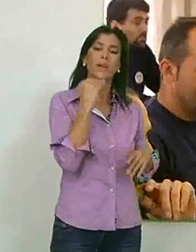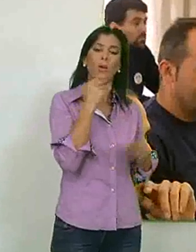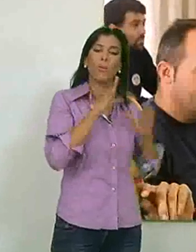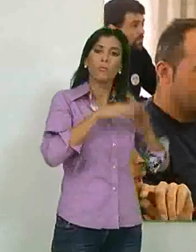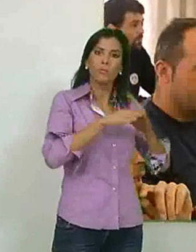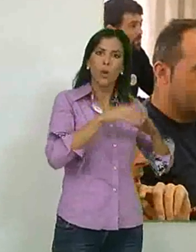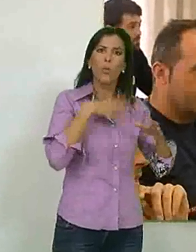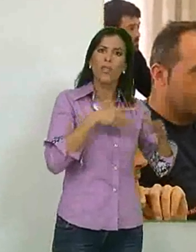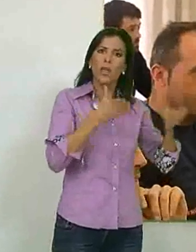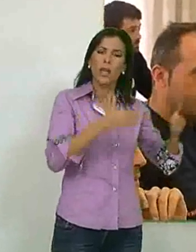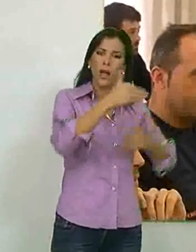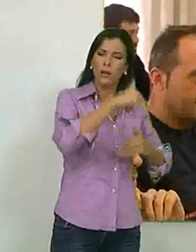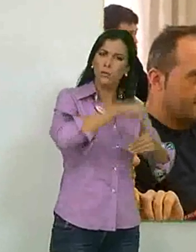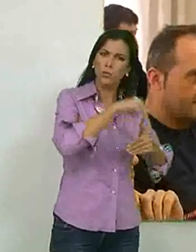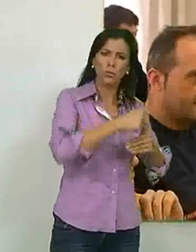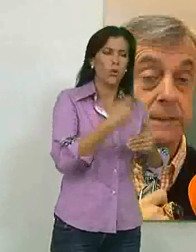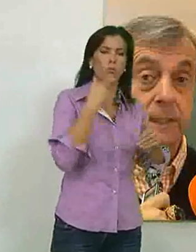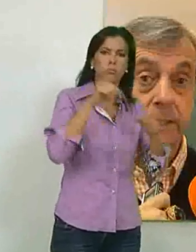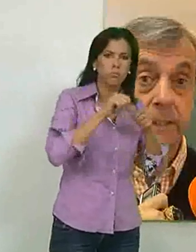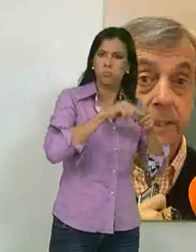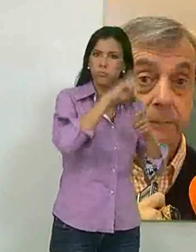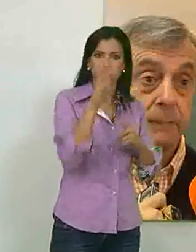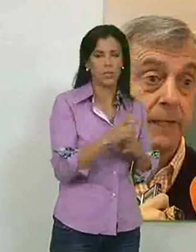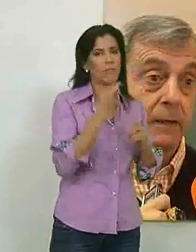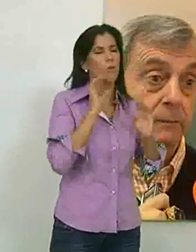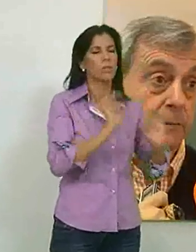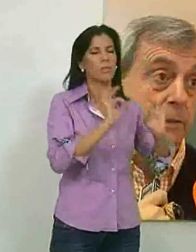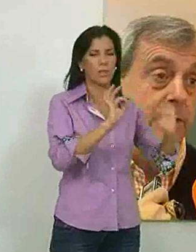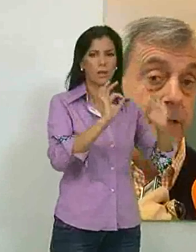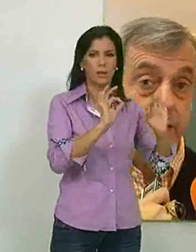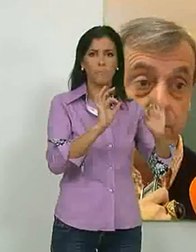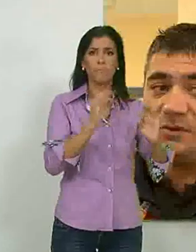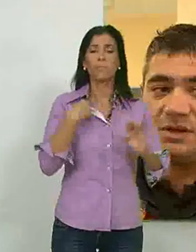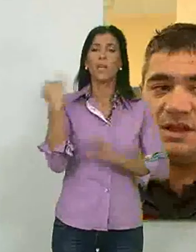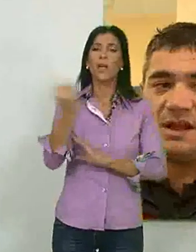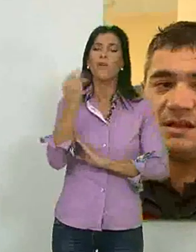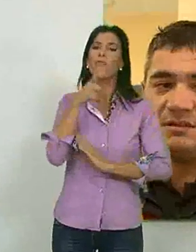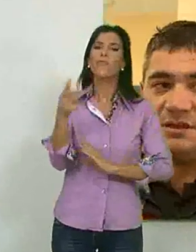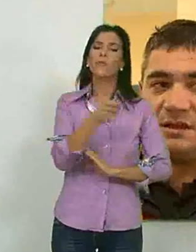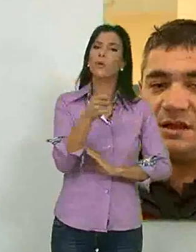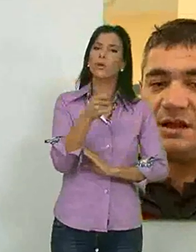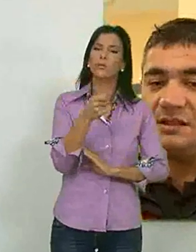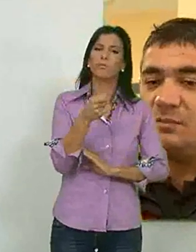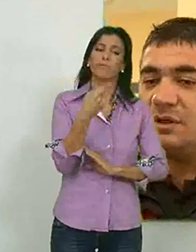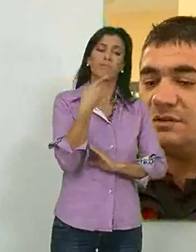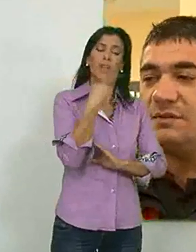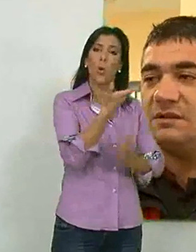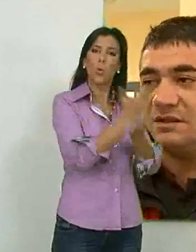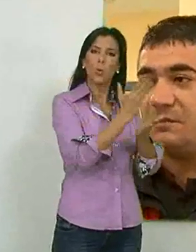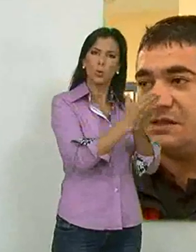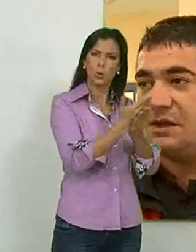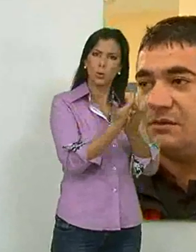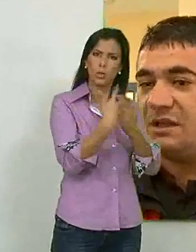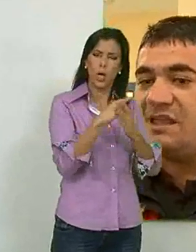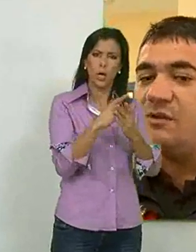peligro de que los buques puedan ir cargados de combustible, según aseguraba el corporativo. El jefe de bomberos apuntó que el